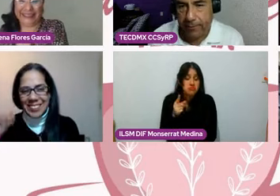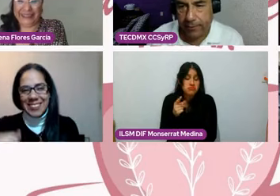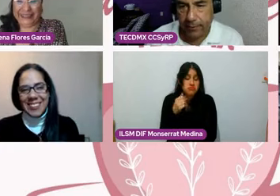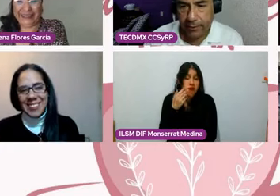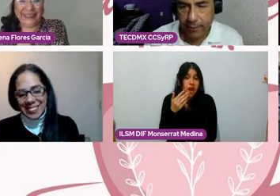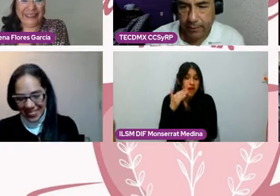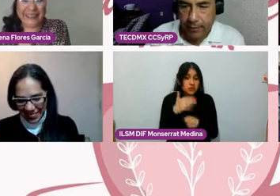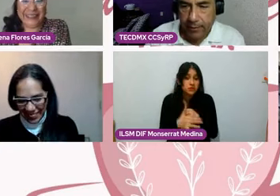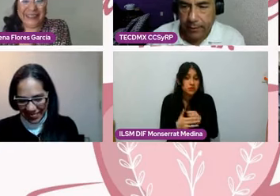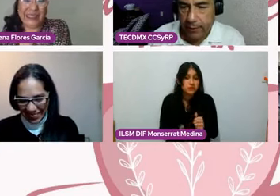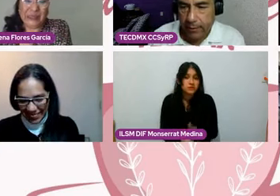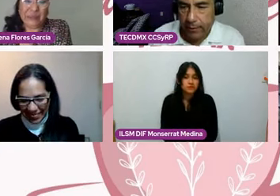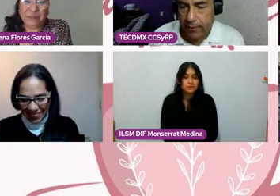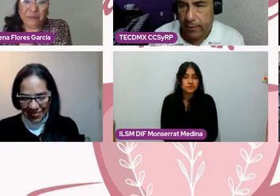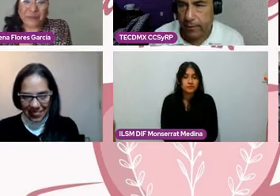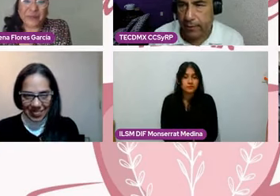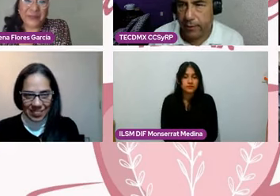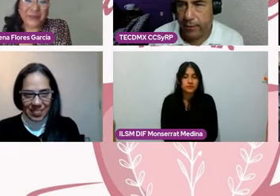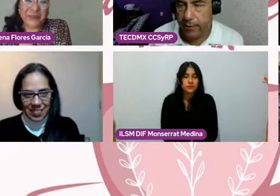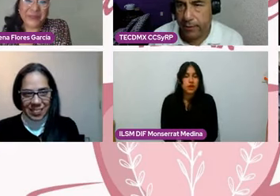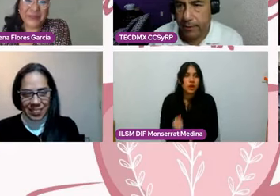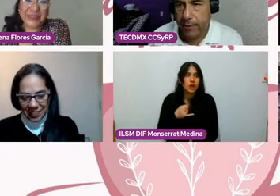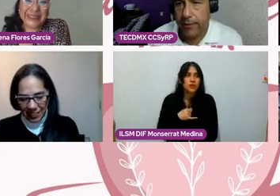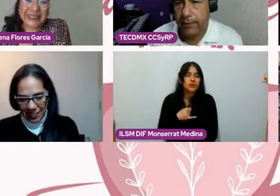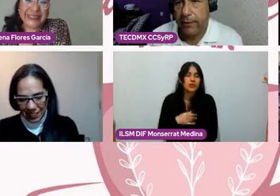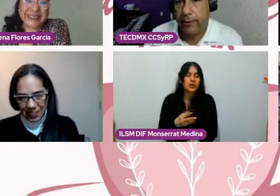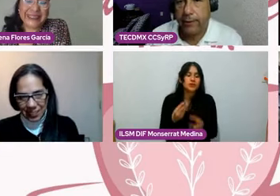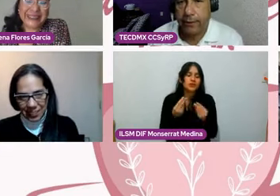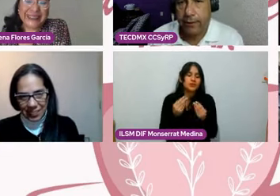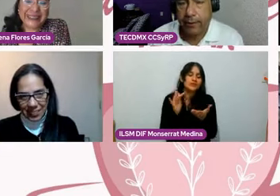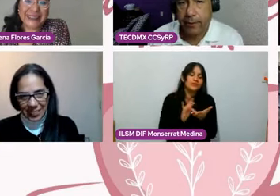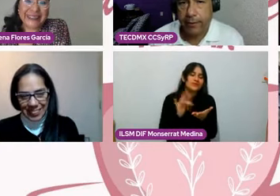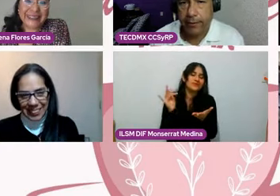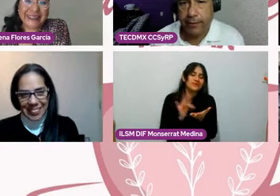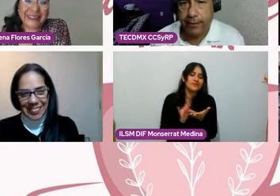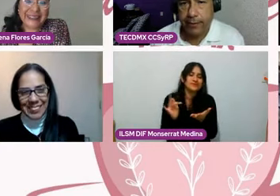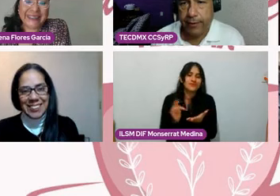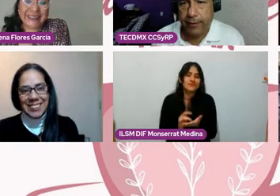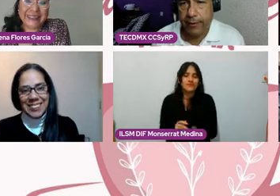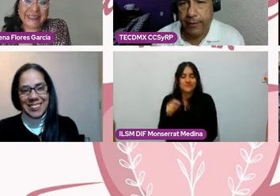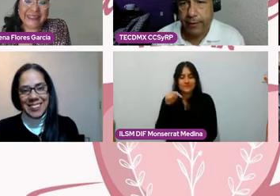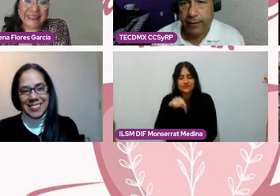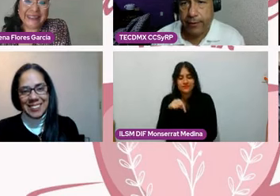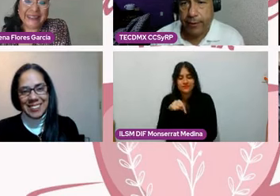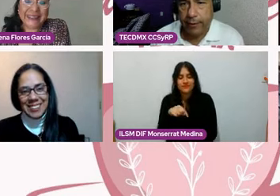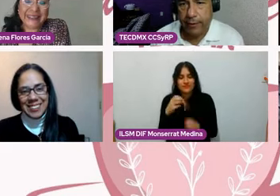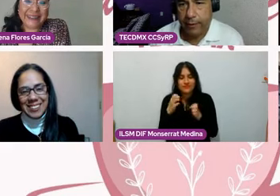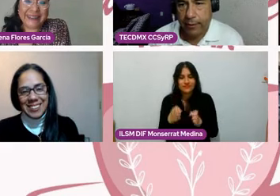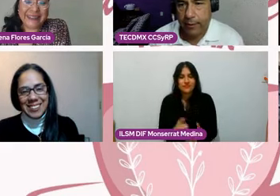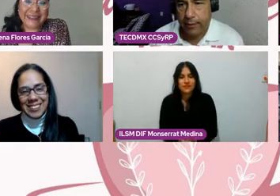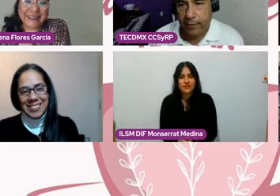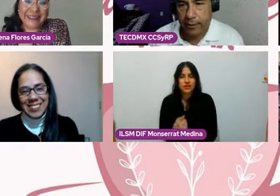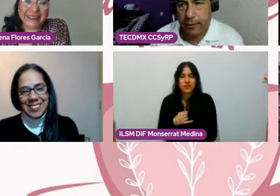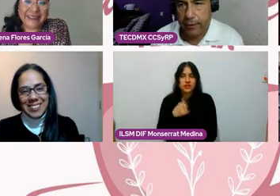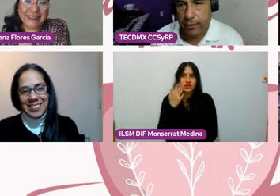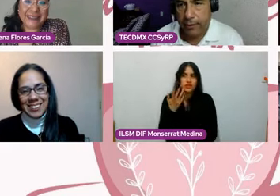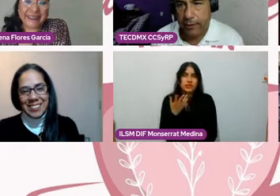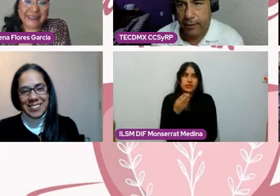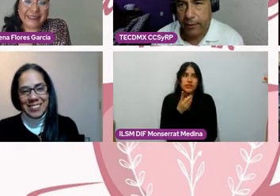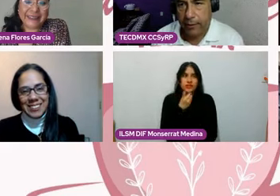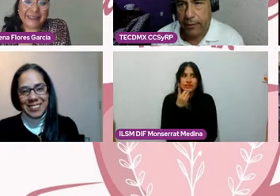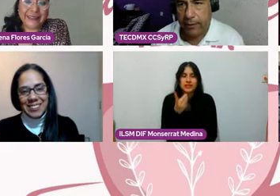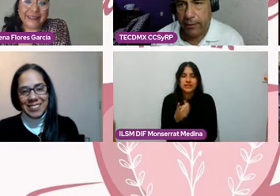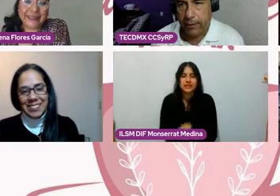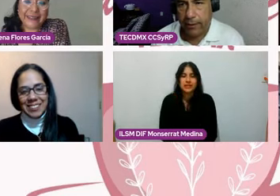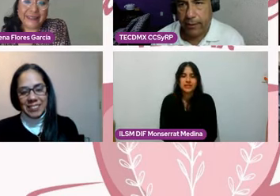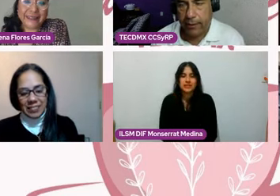yo más allá de estar profundamente agradecido de estar otra vez acá con todos ustedes yo me gustaría despedirme diciendo no